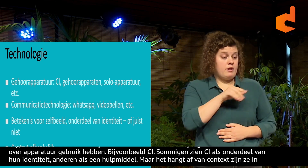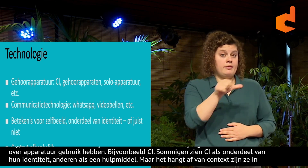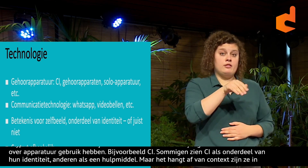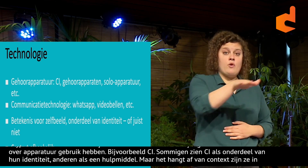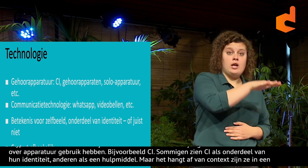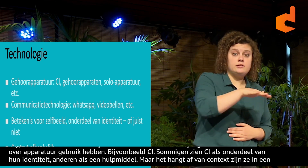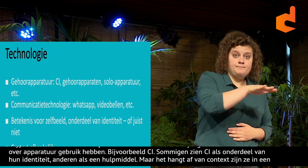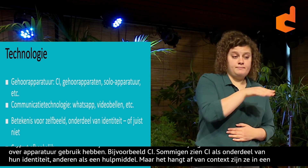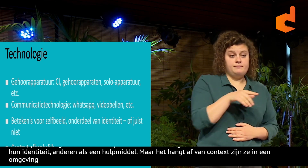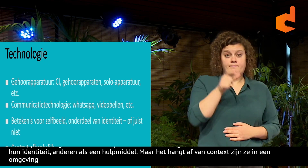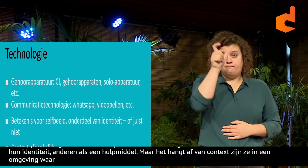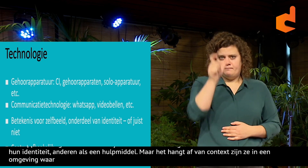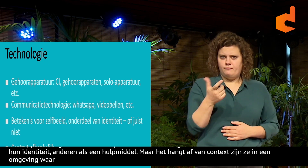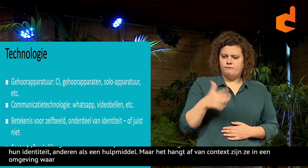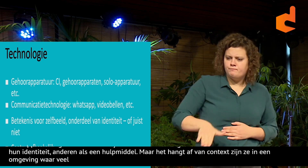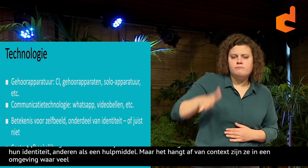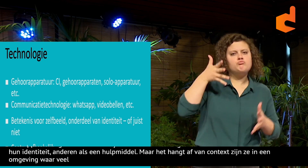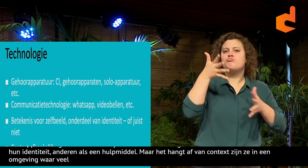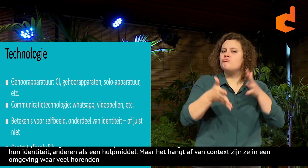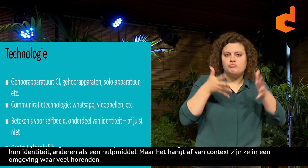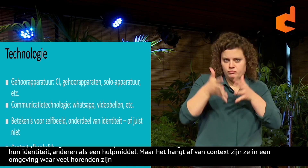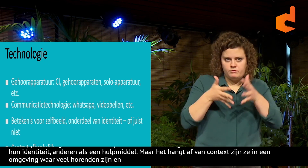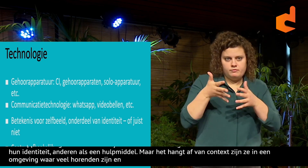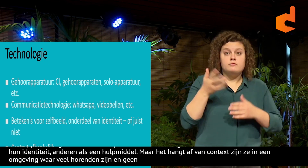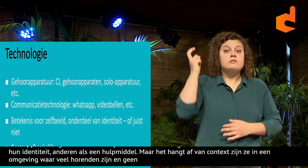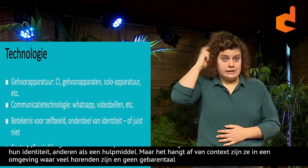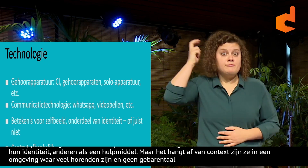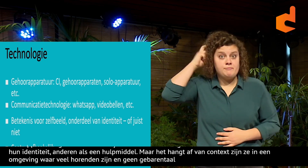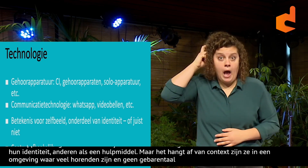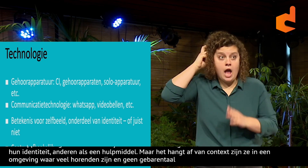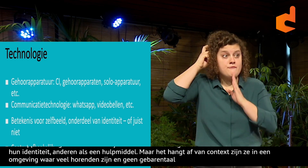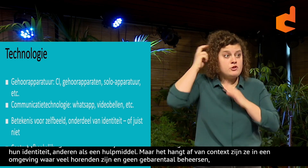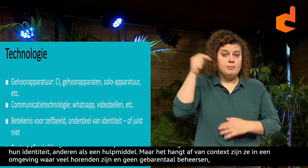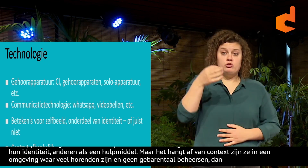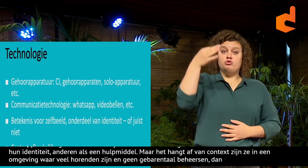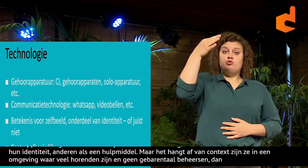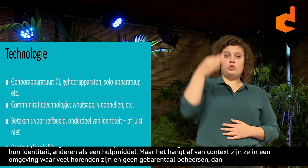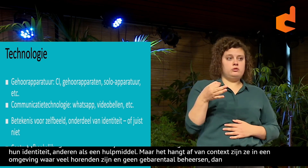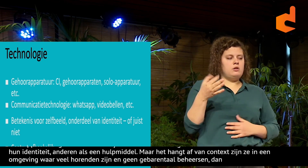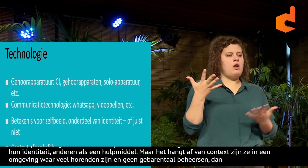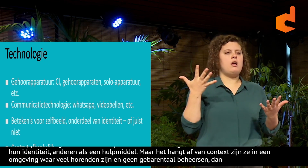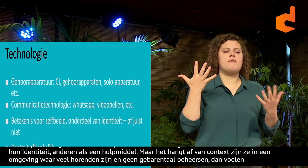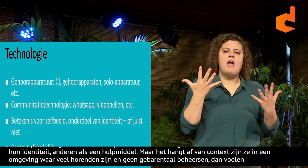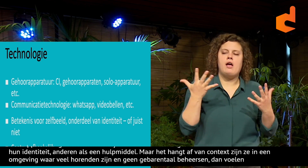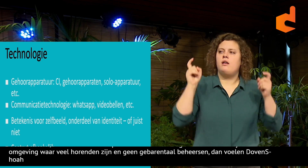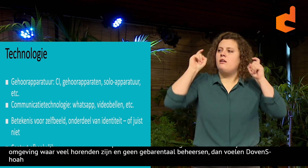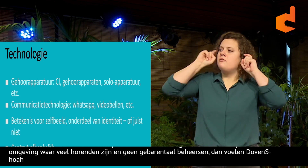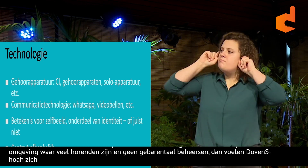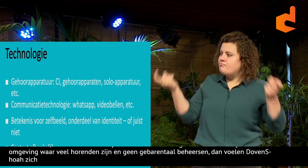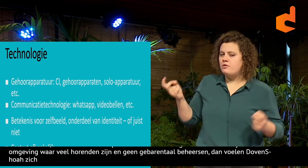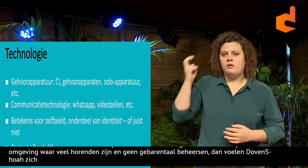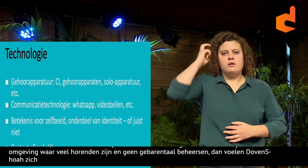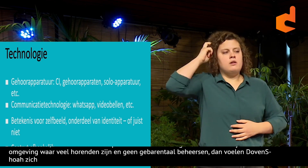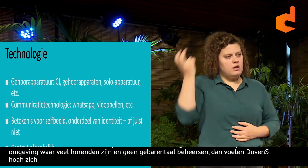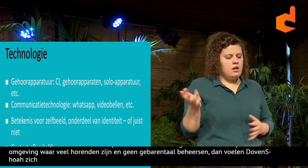dan voelen doven en slecht horenden zich gedwongen om gebruik te maken van hoortechnologie. Maar in een andere situatie waar iemand die